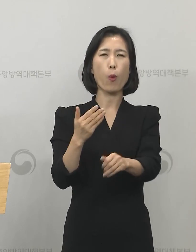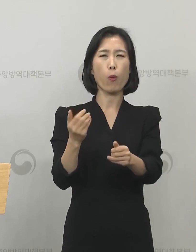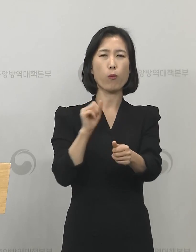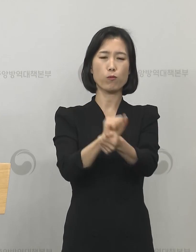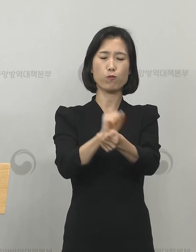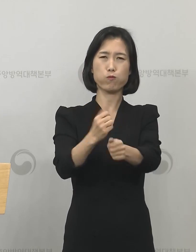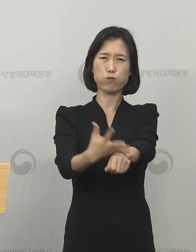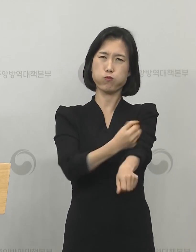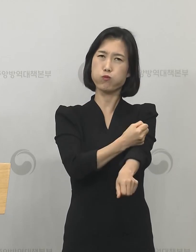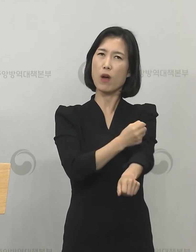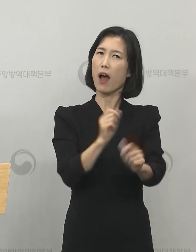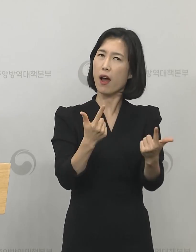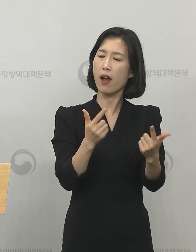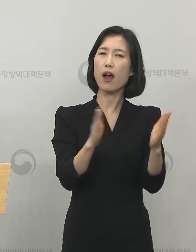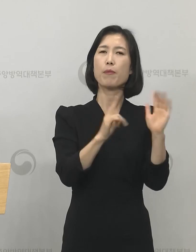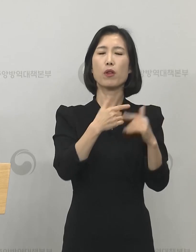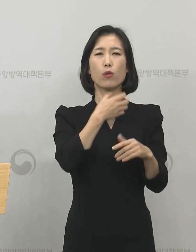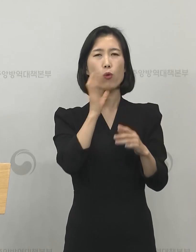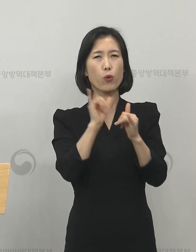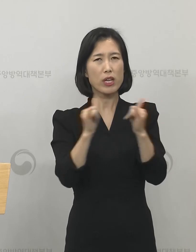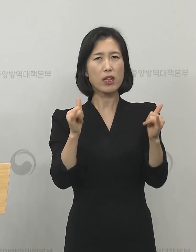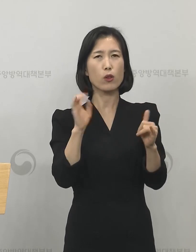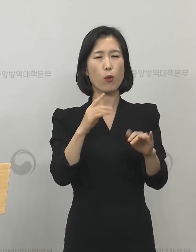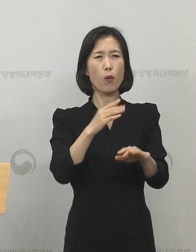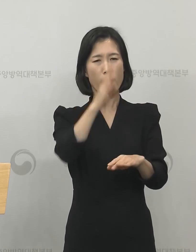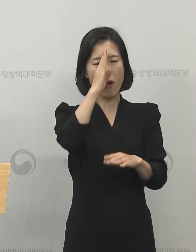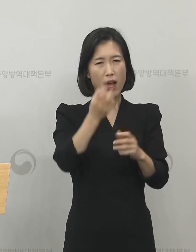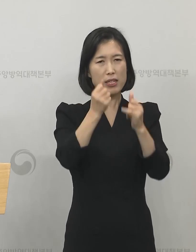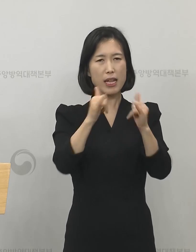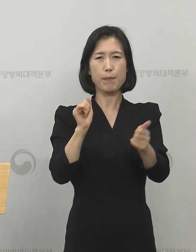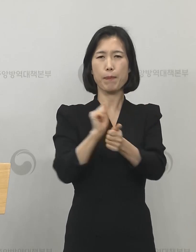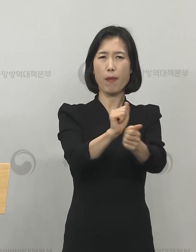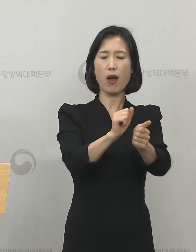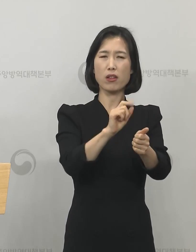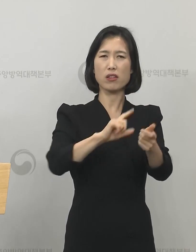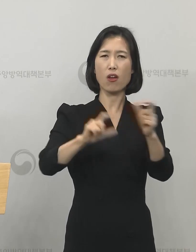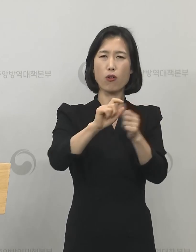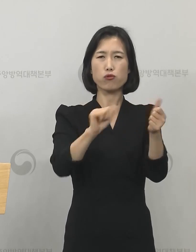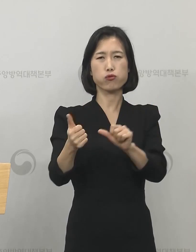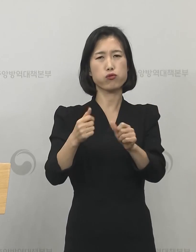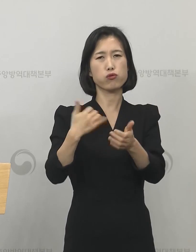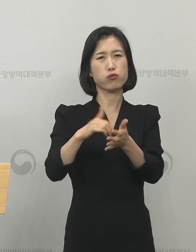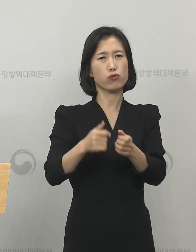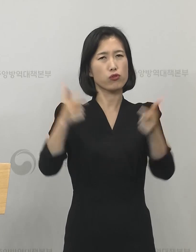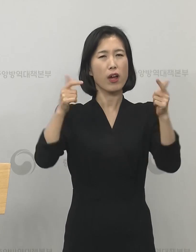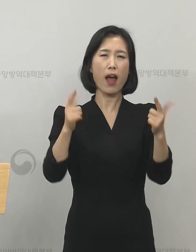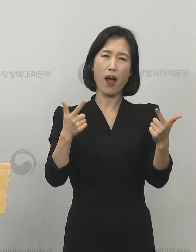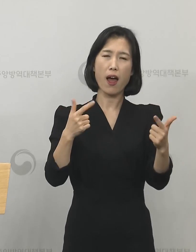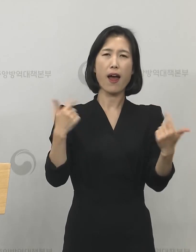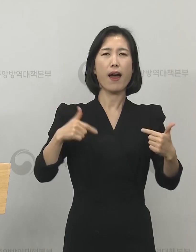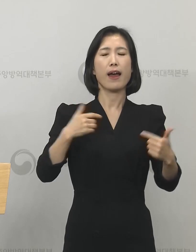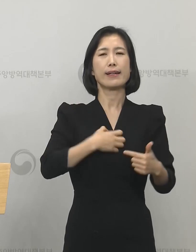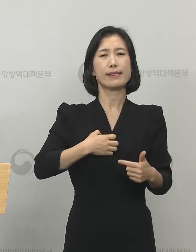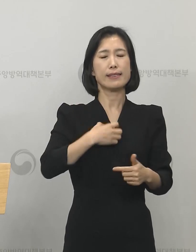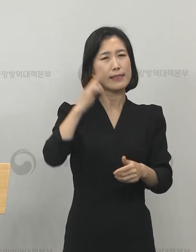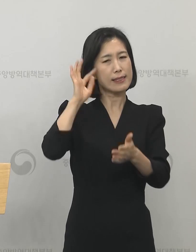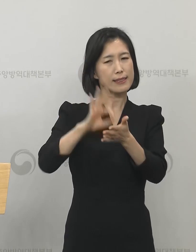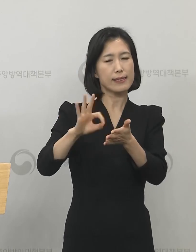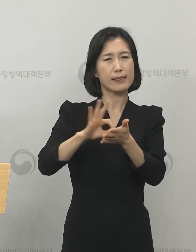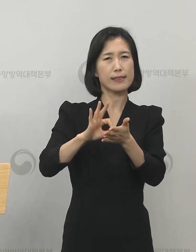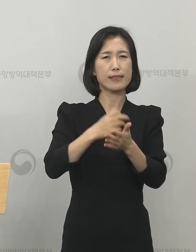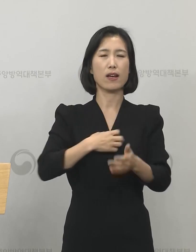만성질환자가 노출되면 또 다른 희생으로 이어지지 않을지 늘 긴장하며 노심초사하고 있습니다.